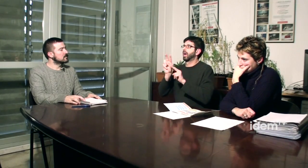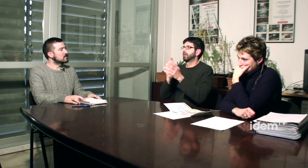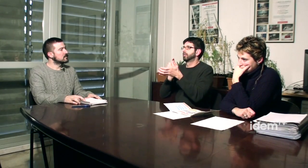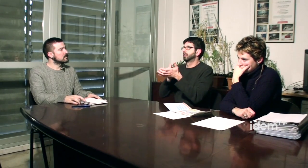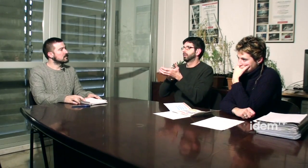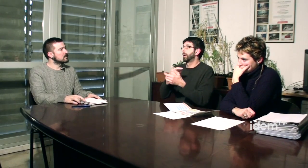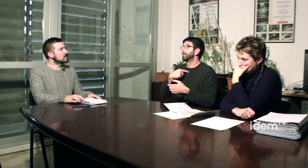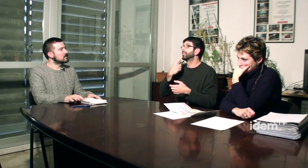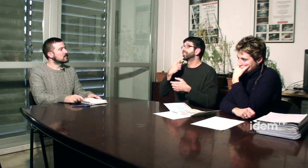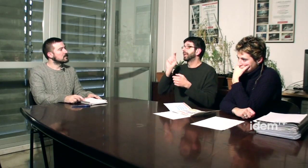poder